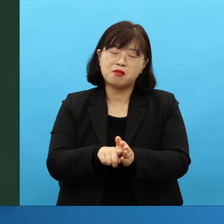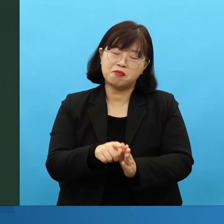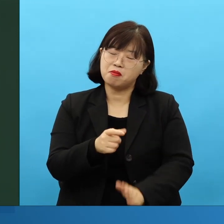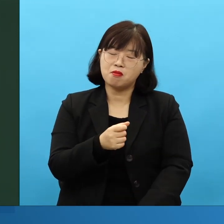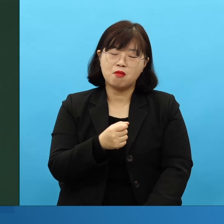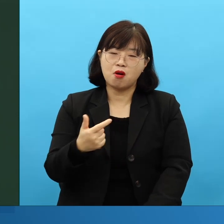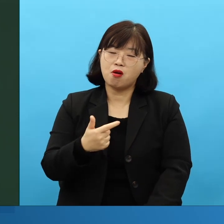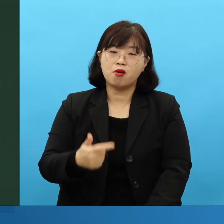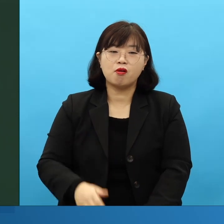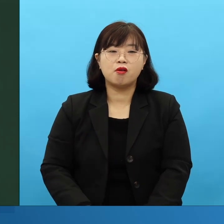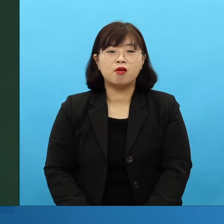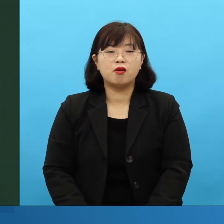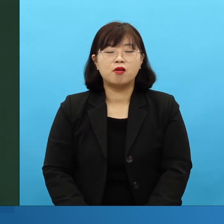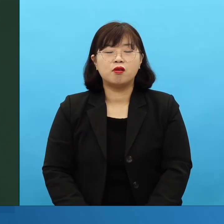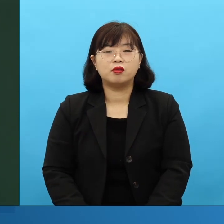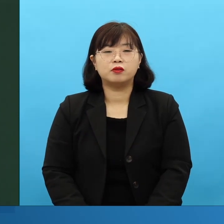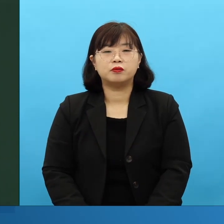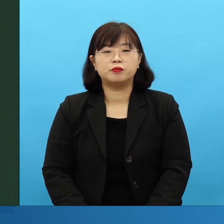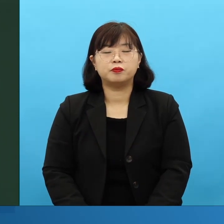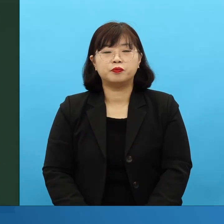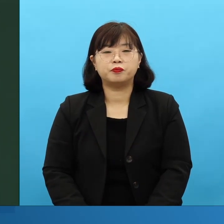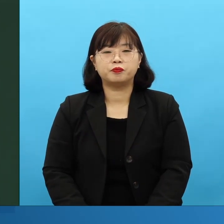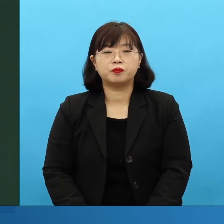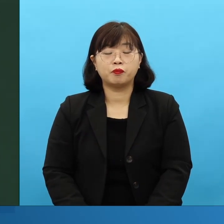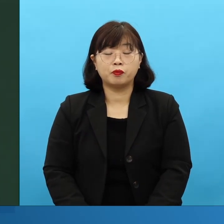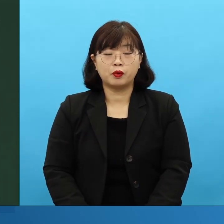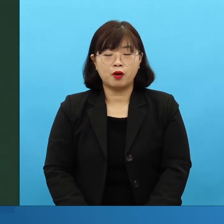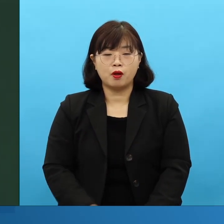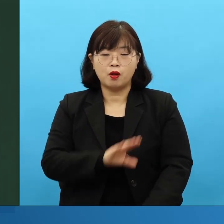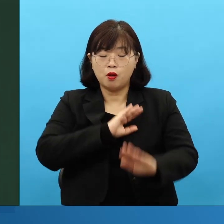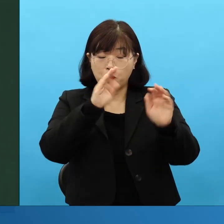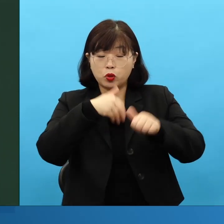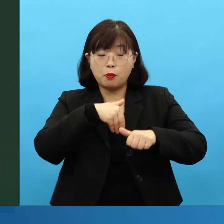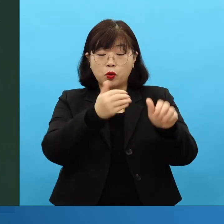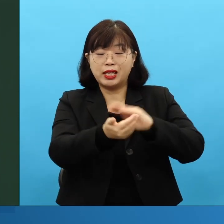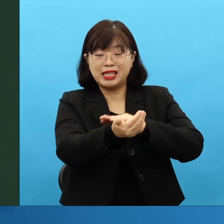놀랍게도 이 말을, 바로왕이 하니, 바로왕이 못 알아들은 겁니다.